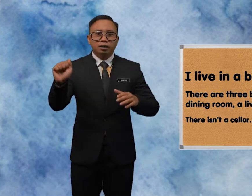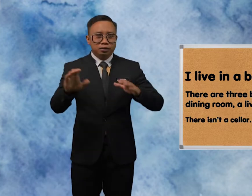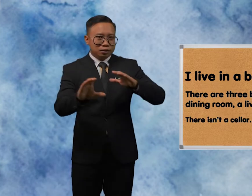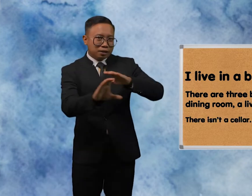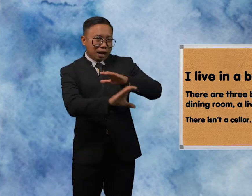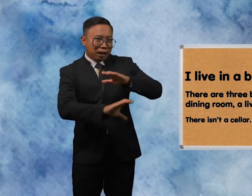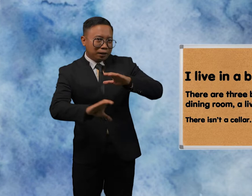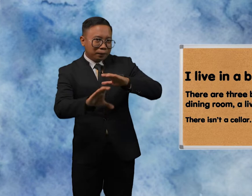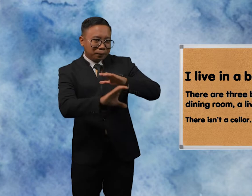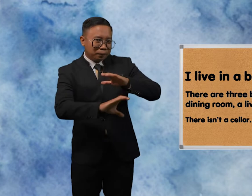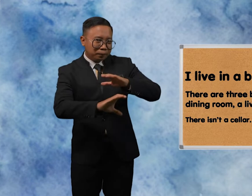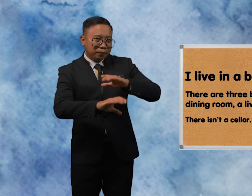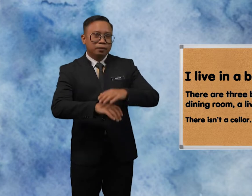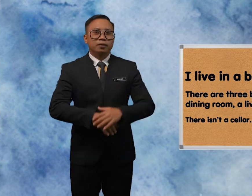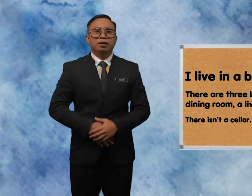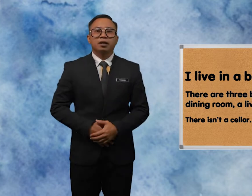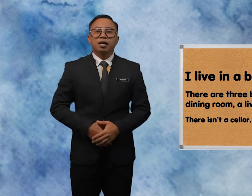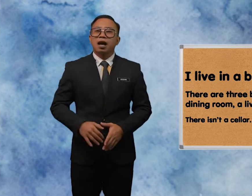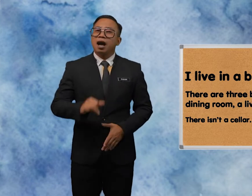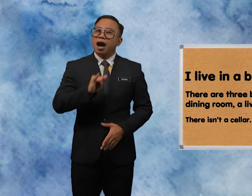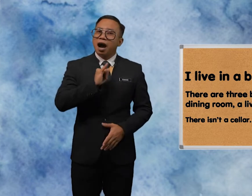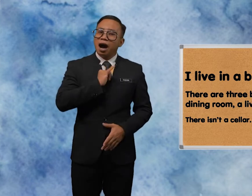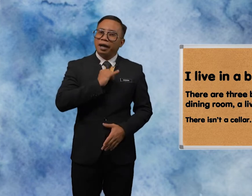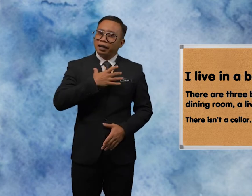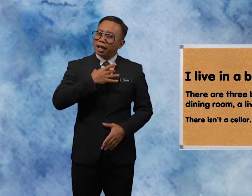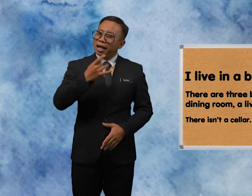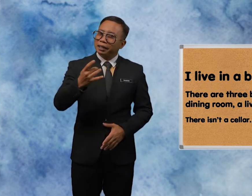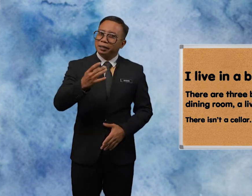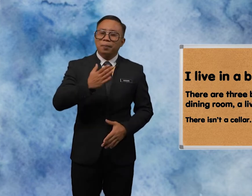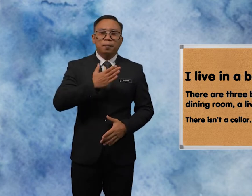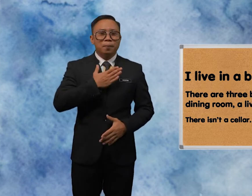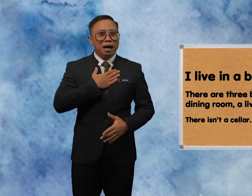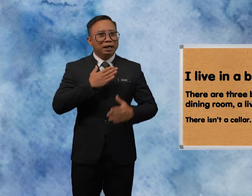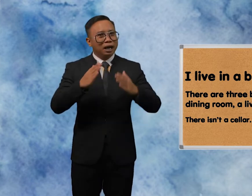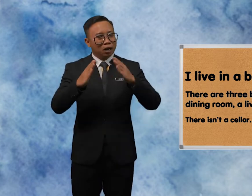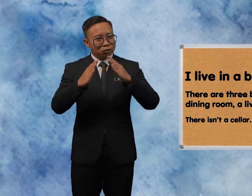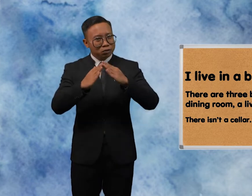Cellar I Like My House